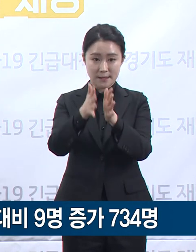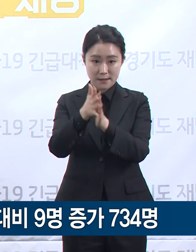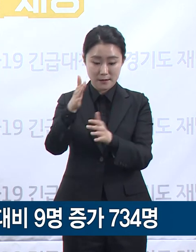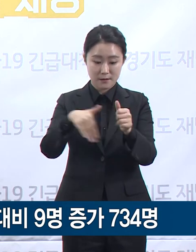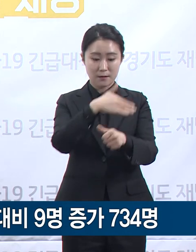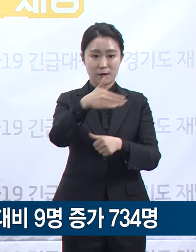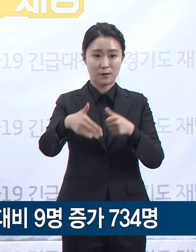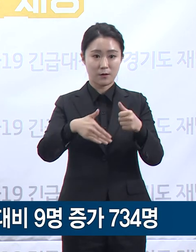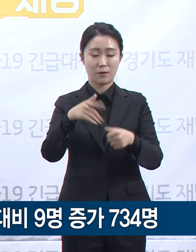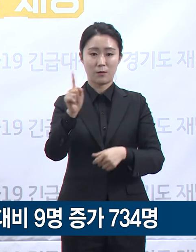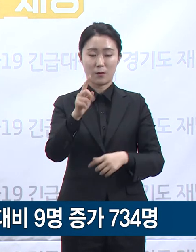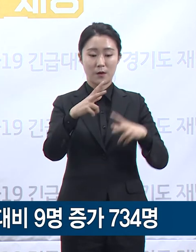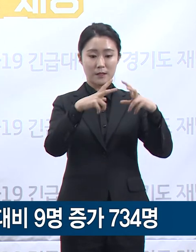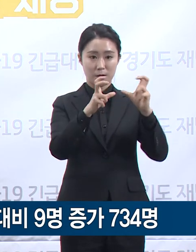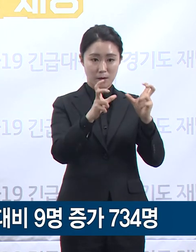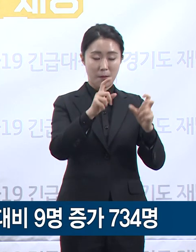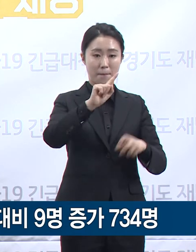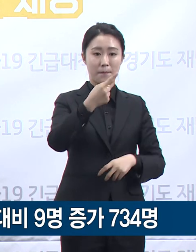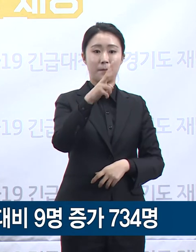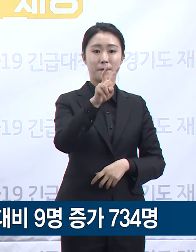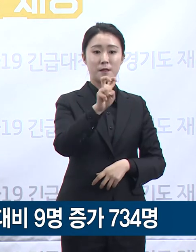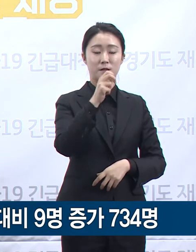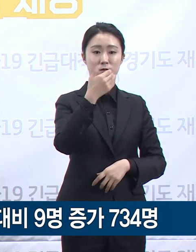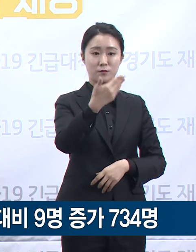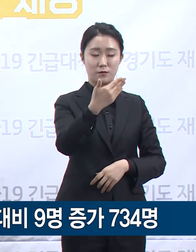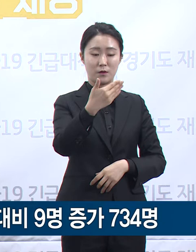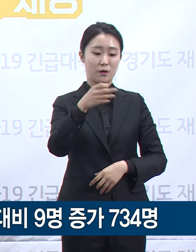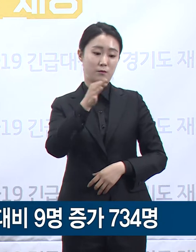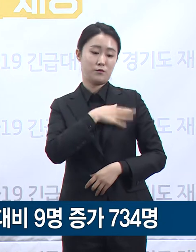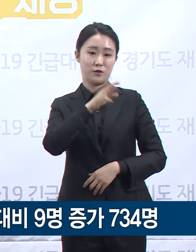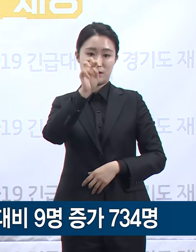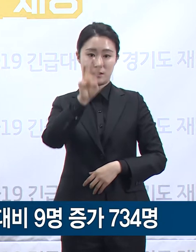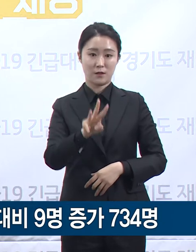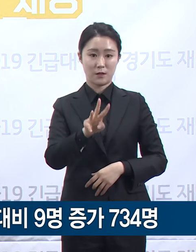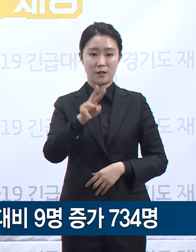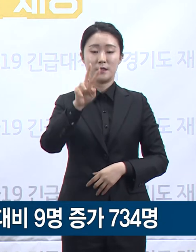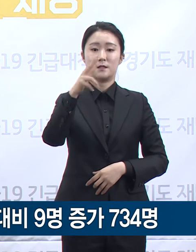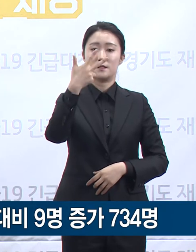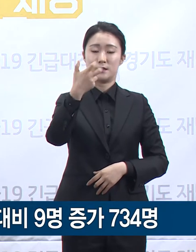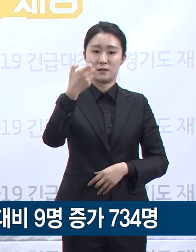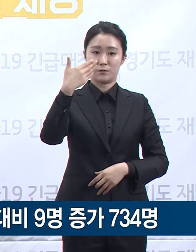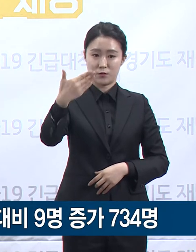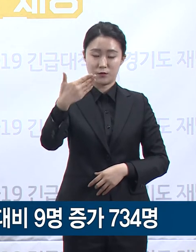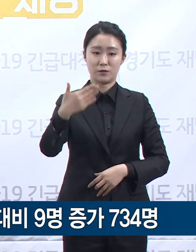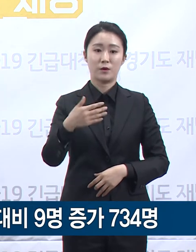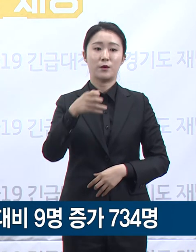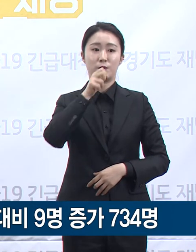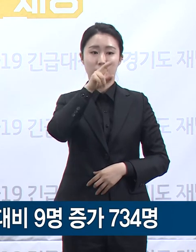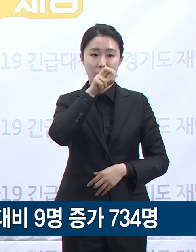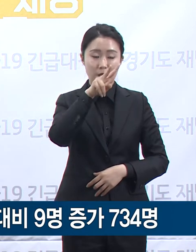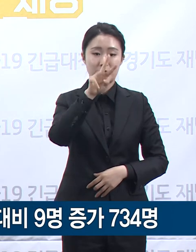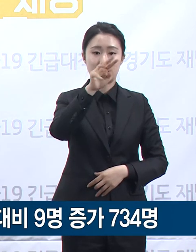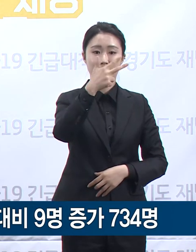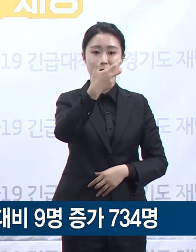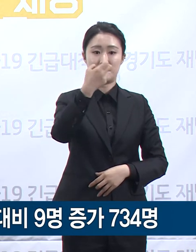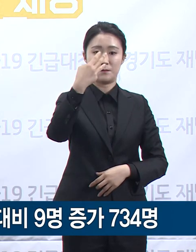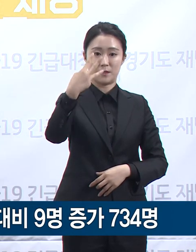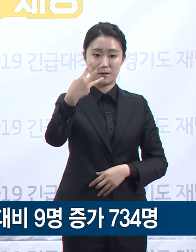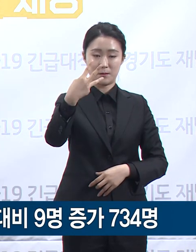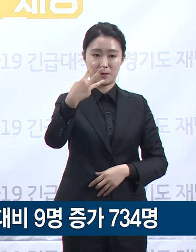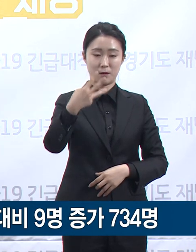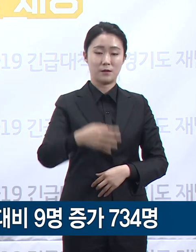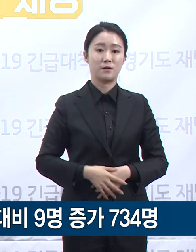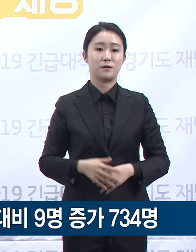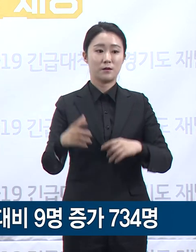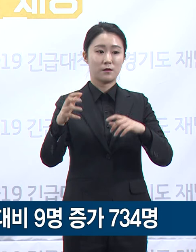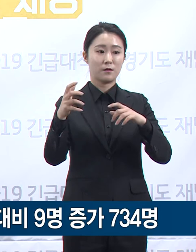성남시 129명, 부천시 79명, 용인시 73명 순으로 도내 28개 시군에서 확진자가